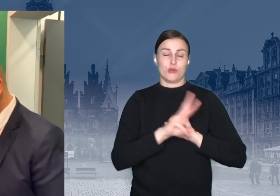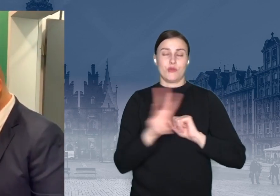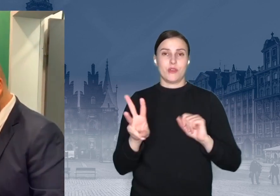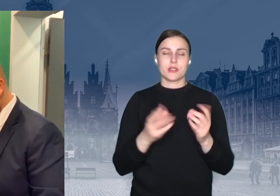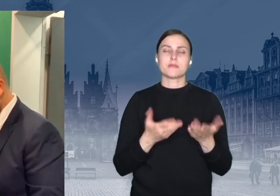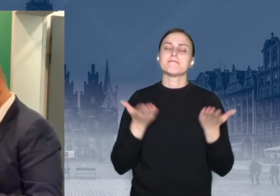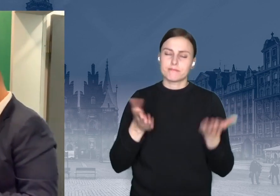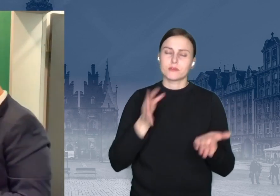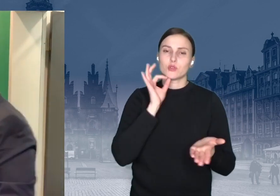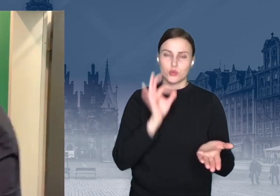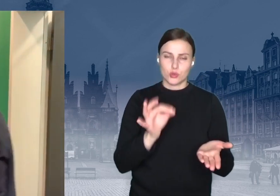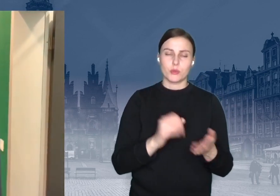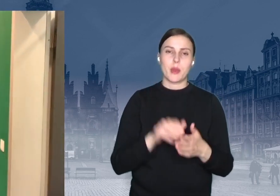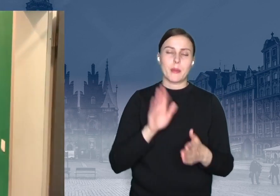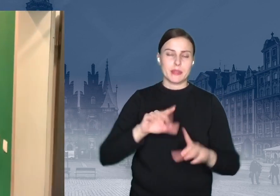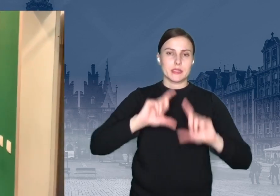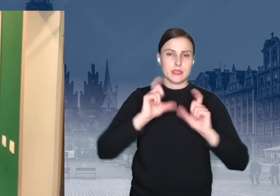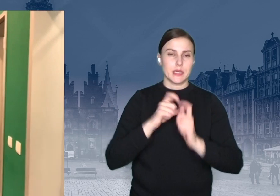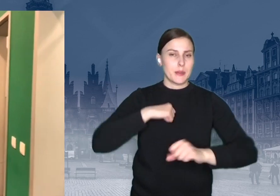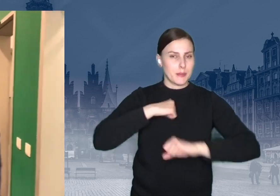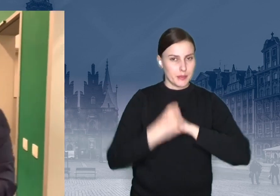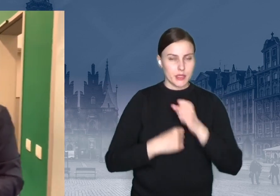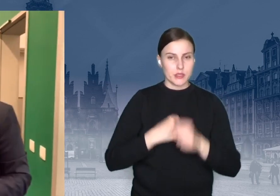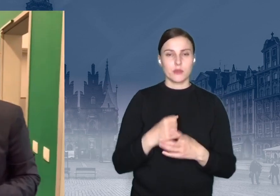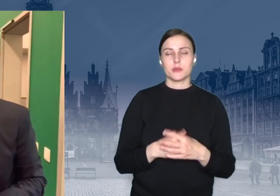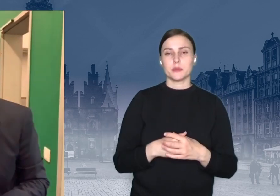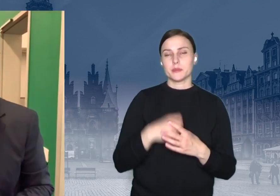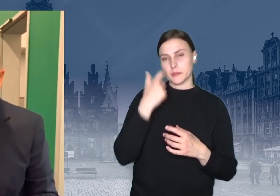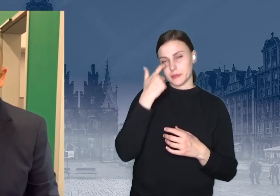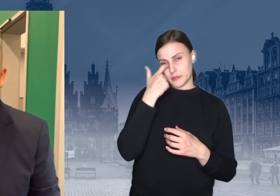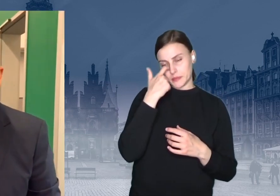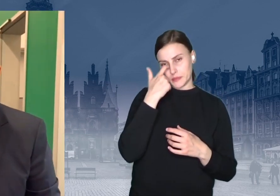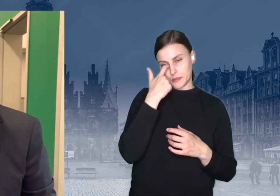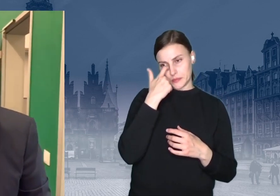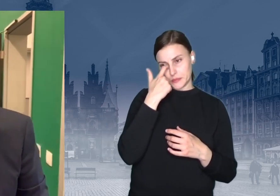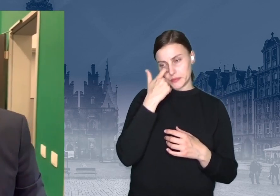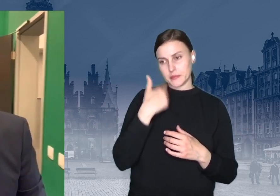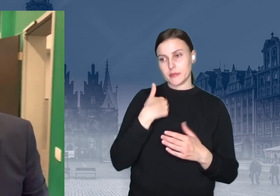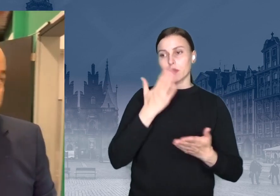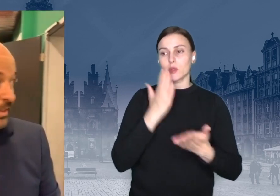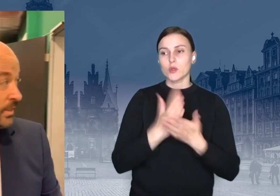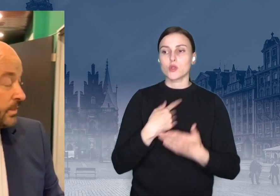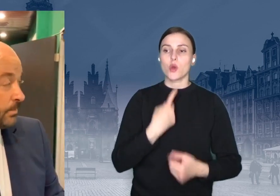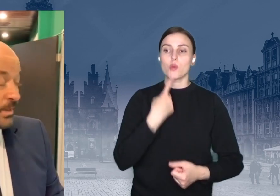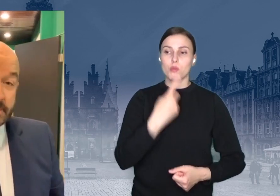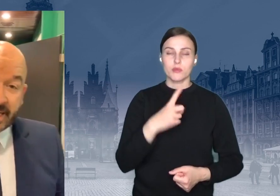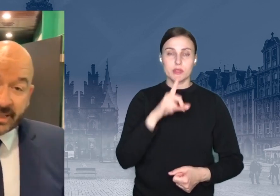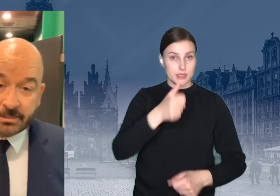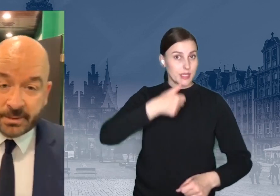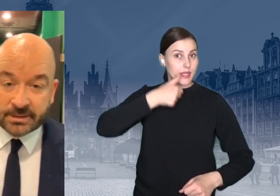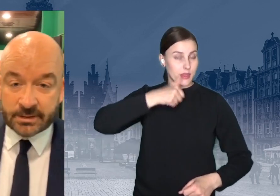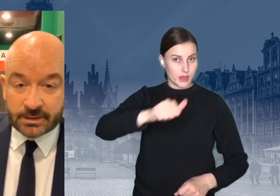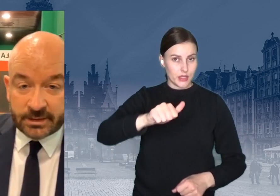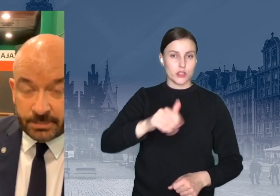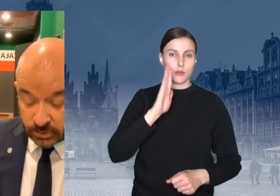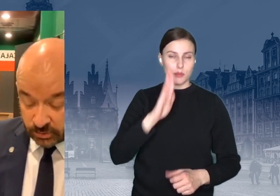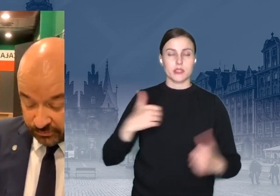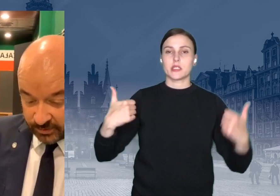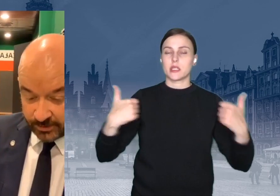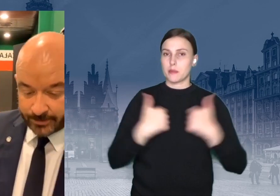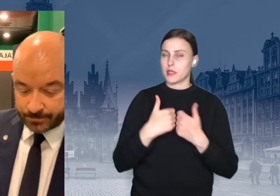pracować. Dobra, powiedziałem Wam o tym, że ruszamy za tydzień tutaj z meczem, na razie bez kibiców,